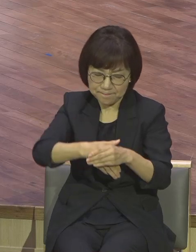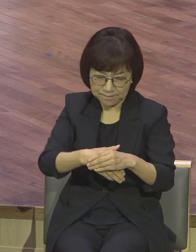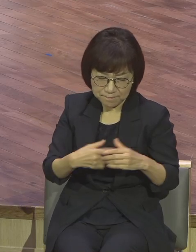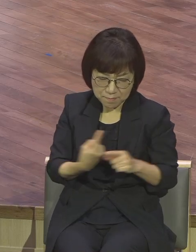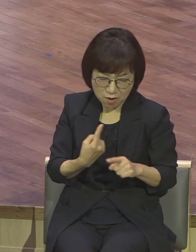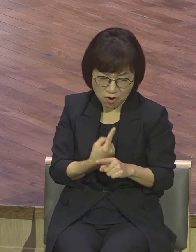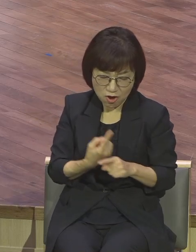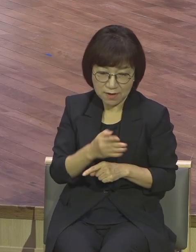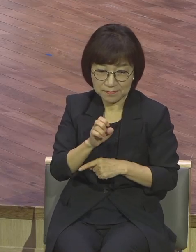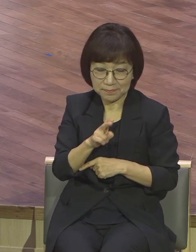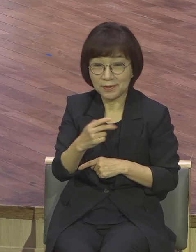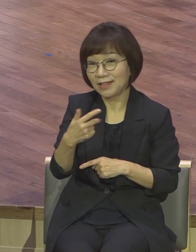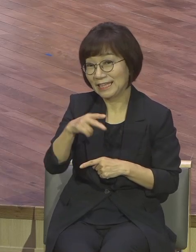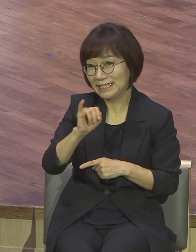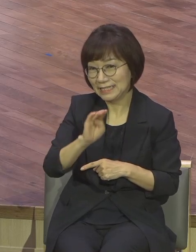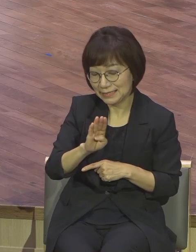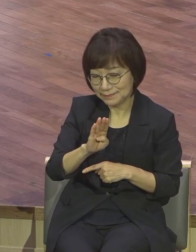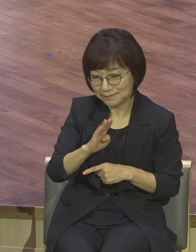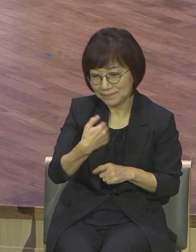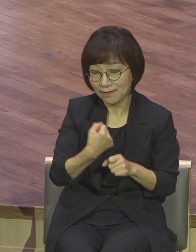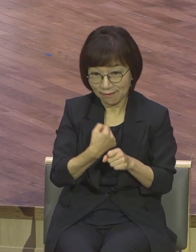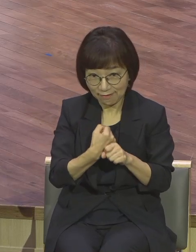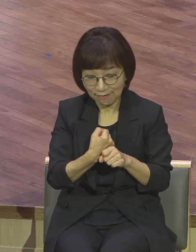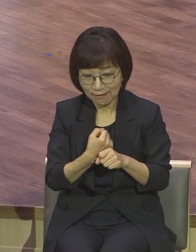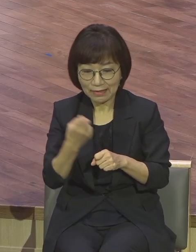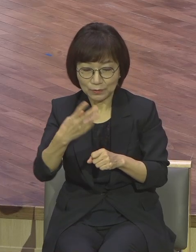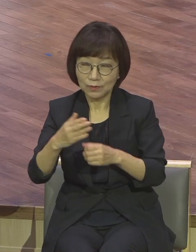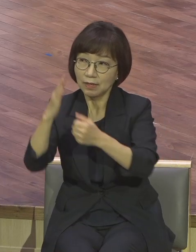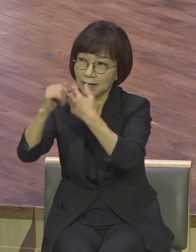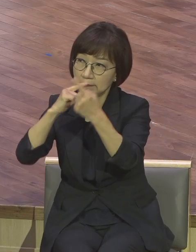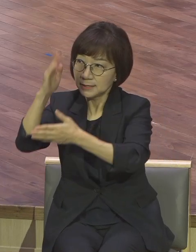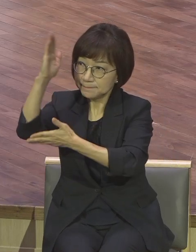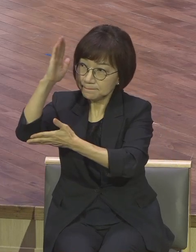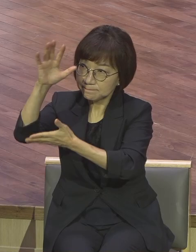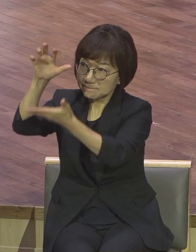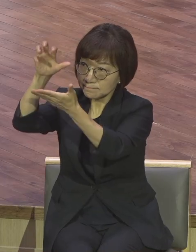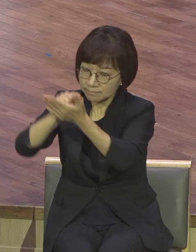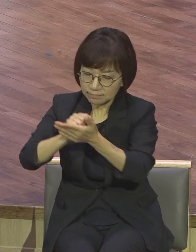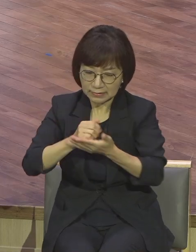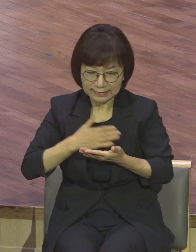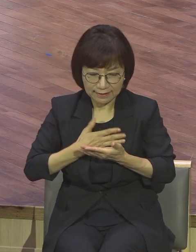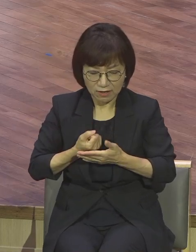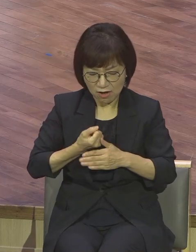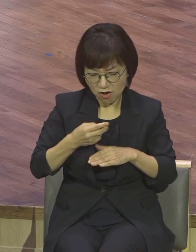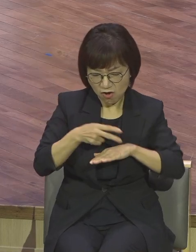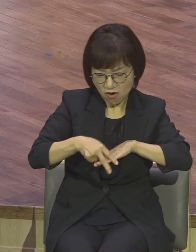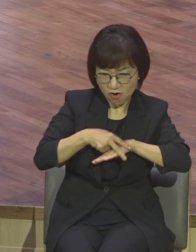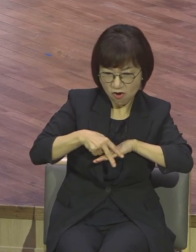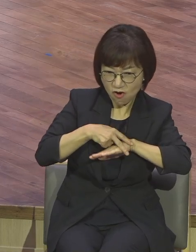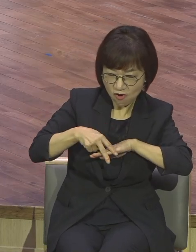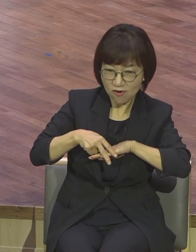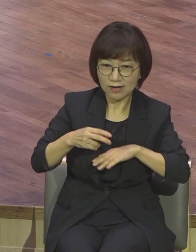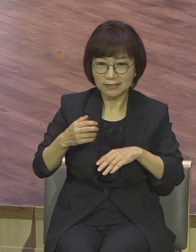하나님의 말씀을 드릴 때 내 것으로 설계하느냐 안 하느냐 그것을 삶 속에서 아름답게 멋지게